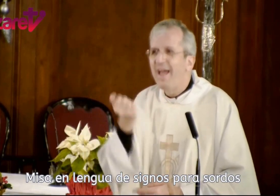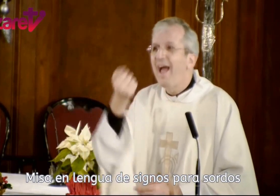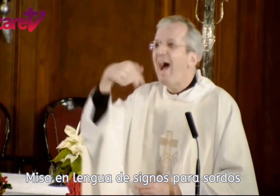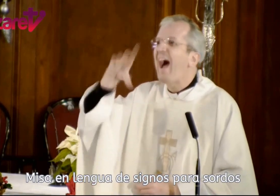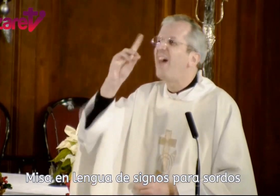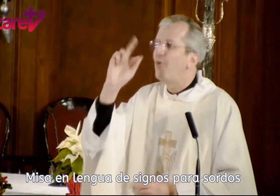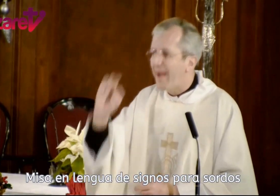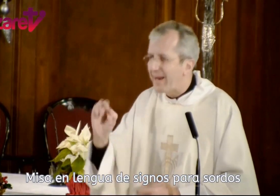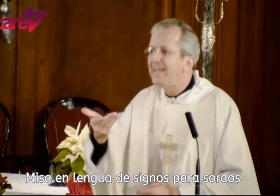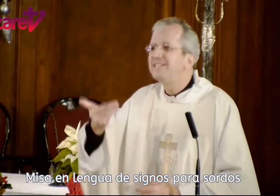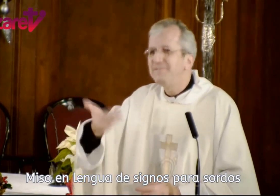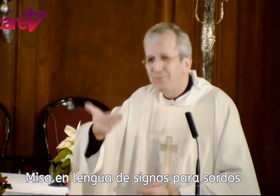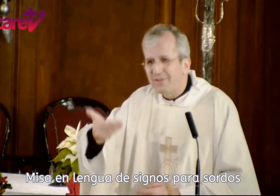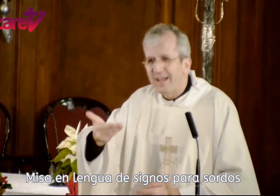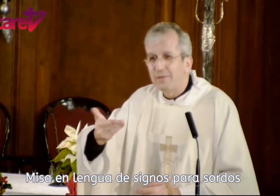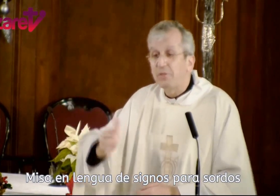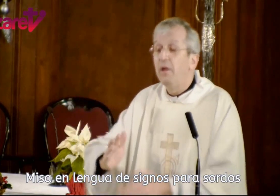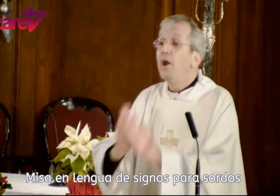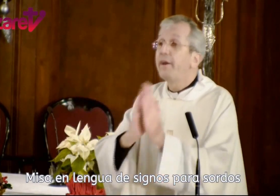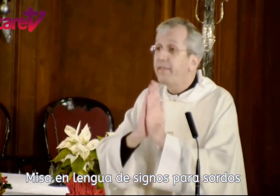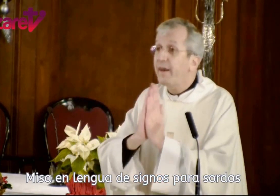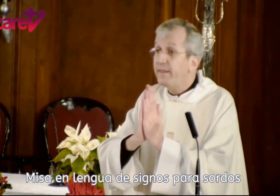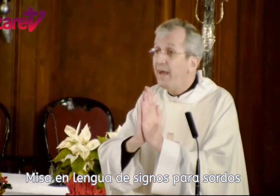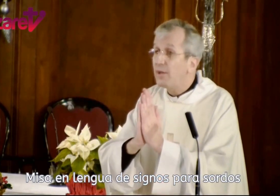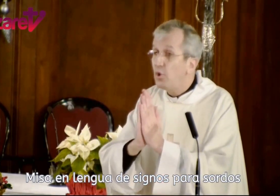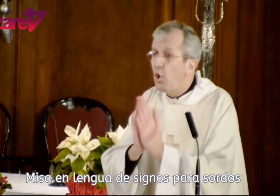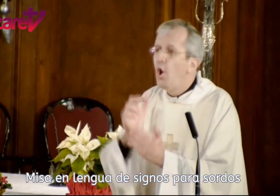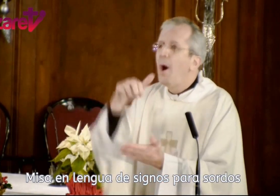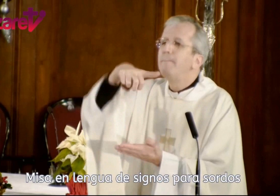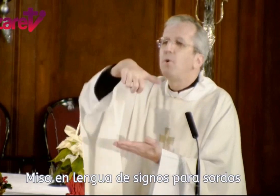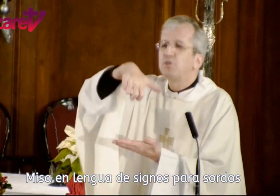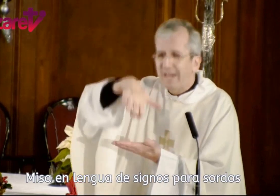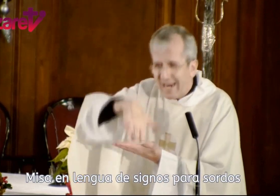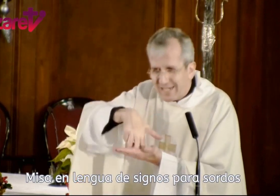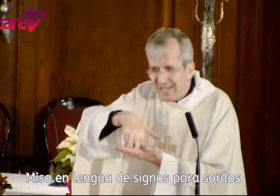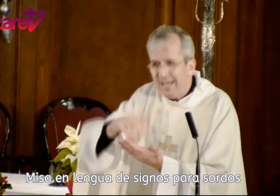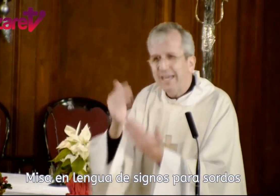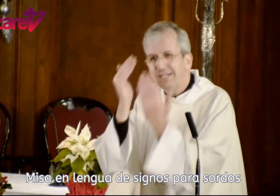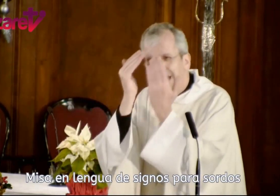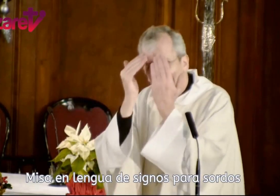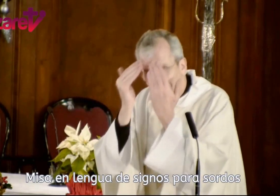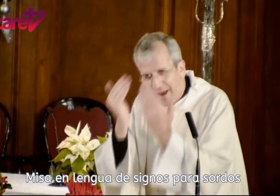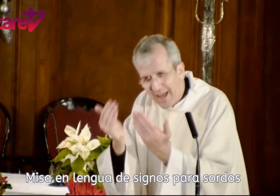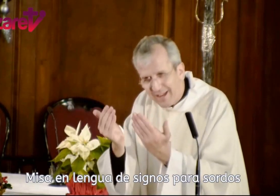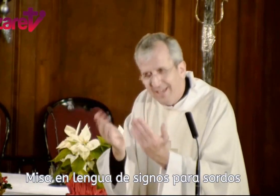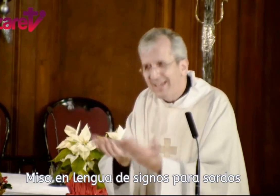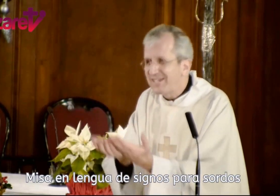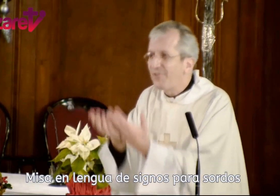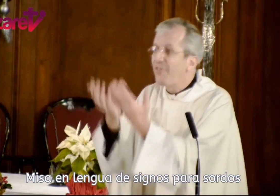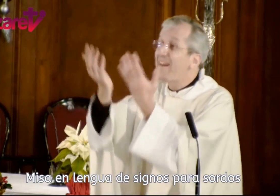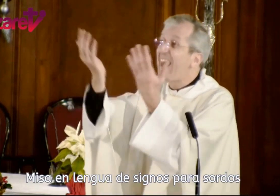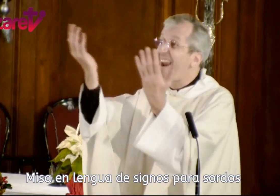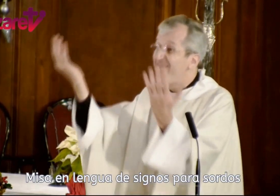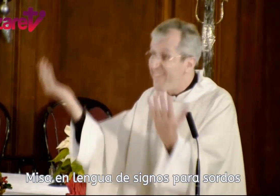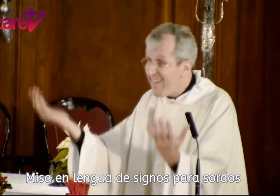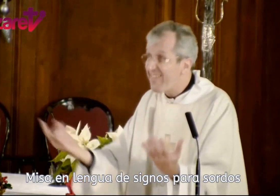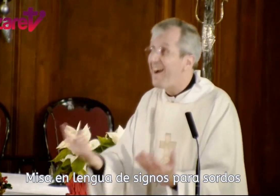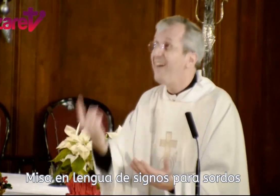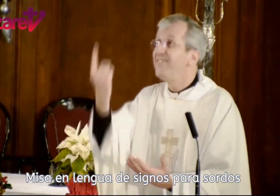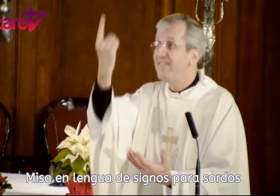adorar, es importante, rezar, rezar, no, postrarse es adorar, es reconocer la grandeza de